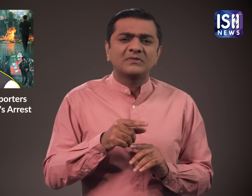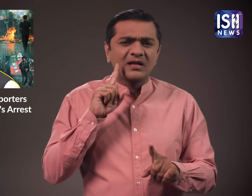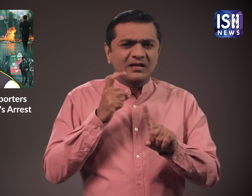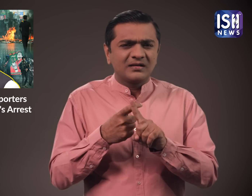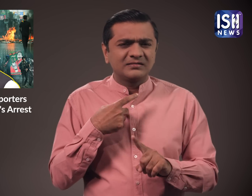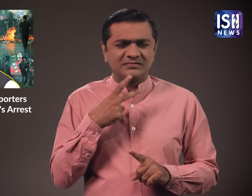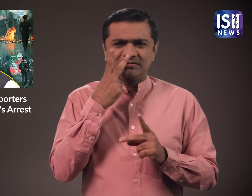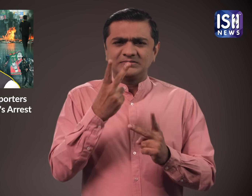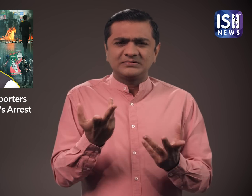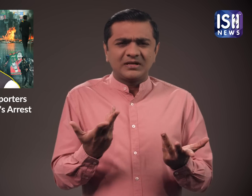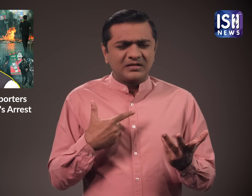मुझे ये अच्छे से पता है